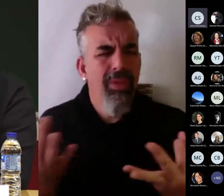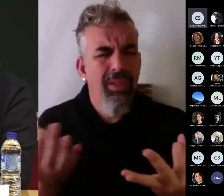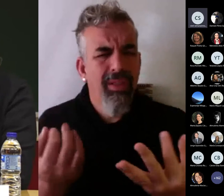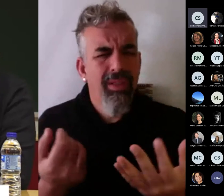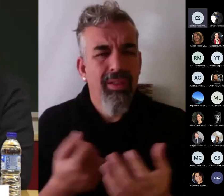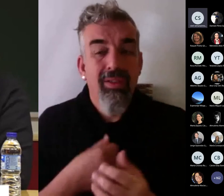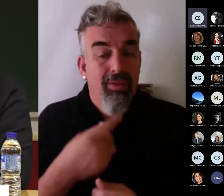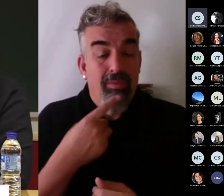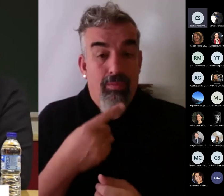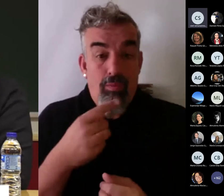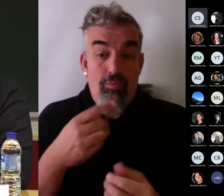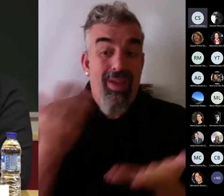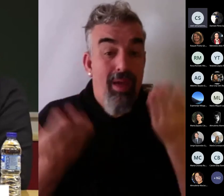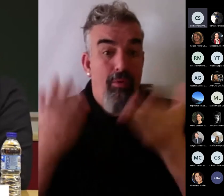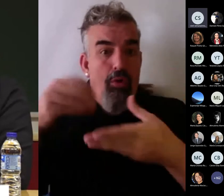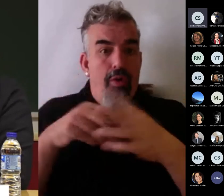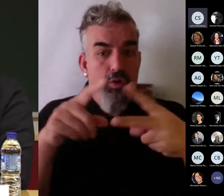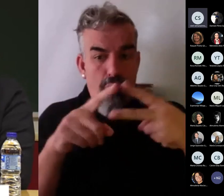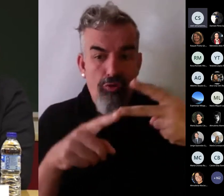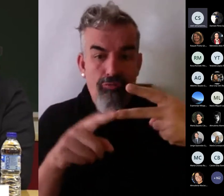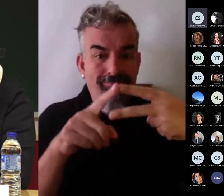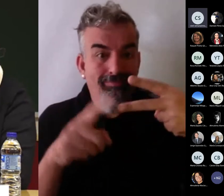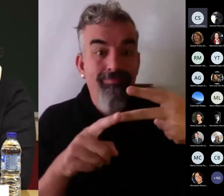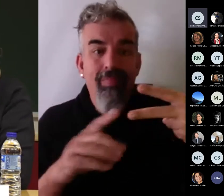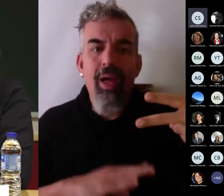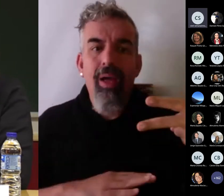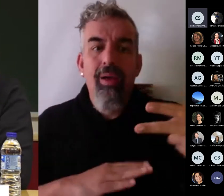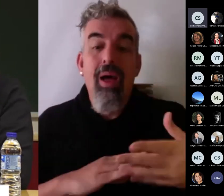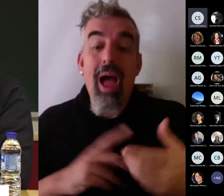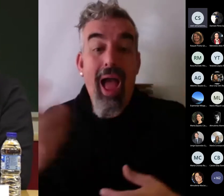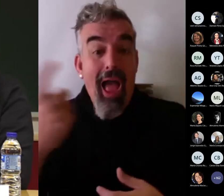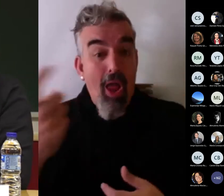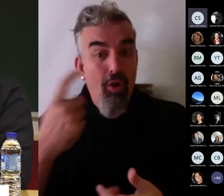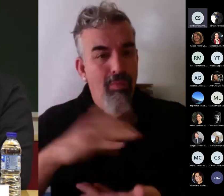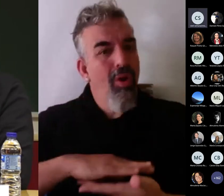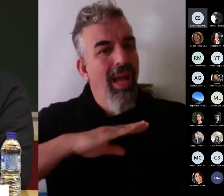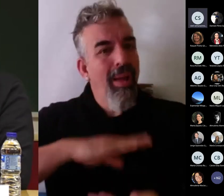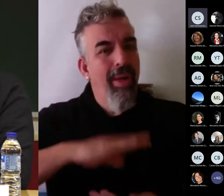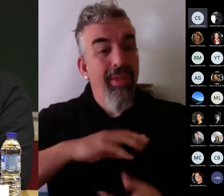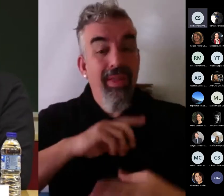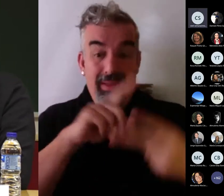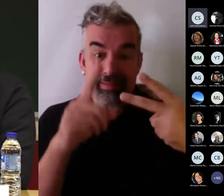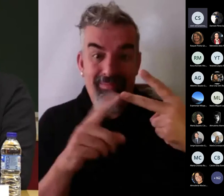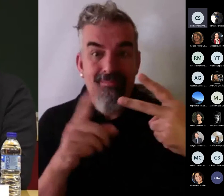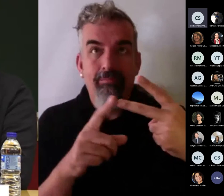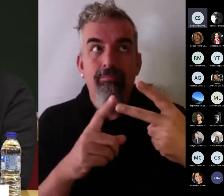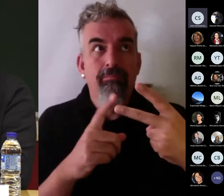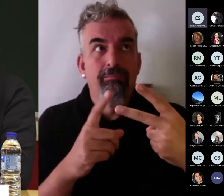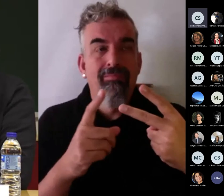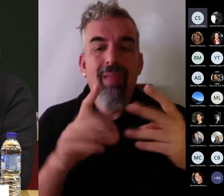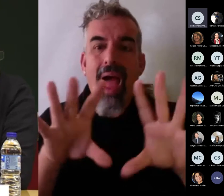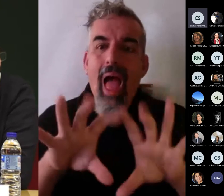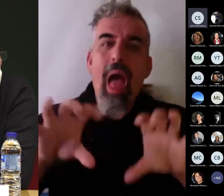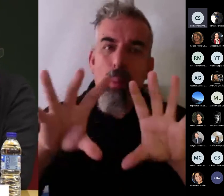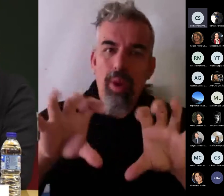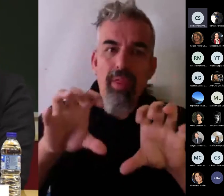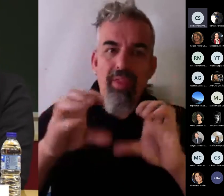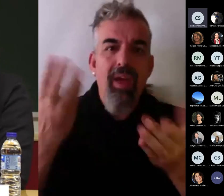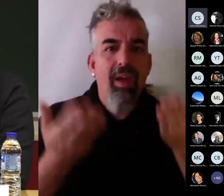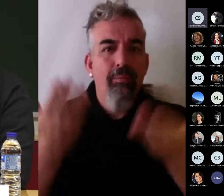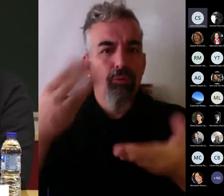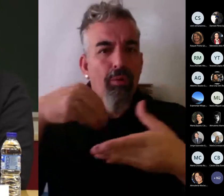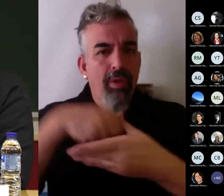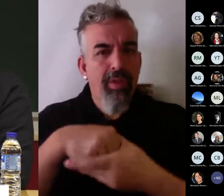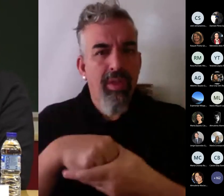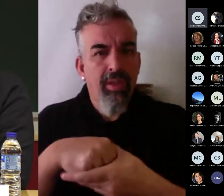esencialmente dos cosas. Una es evaluar la capacidad que tiene el alumno. Y otra es evaluar, pues, su aprendizaje. Si realmente ha aprendido